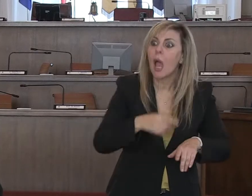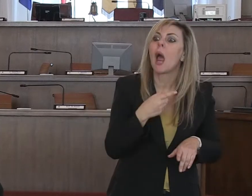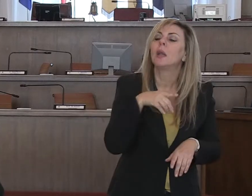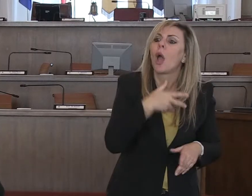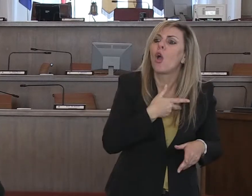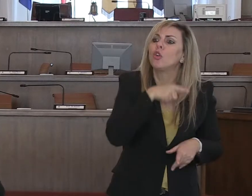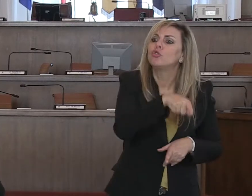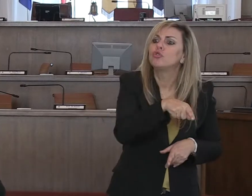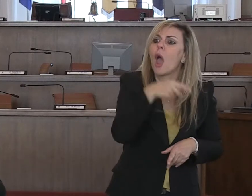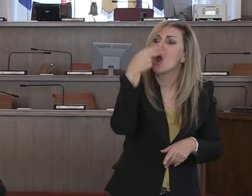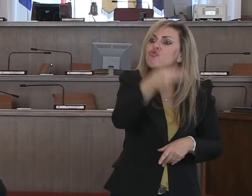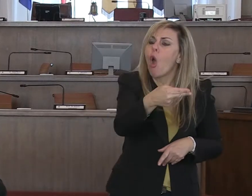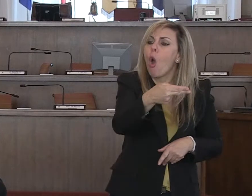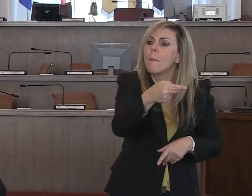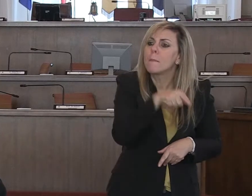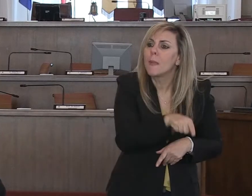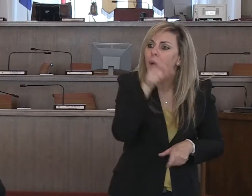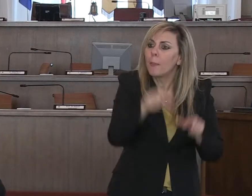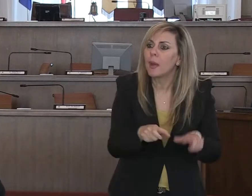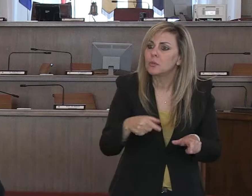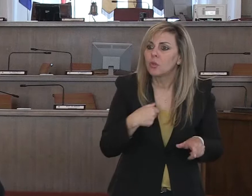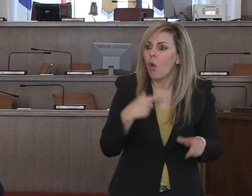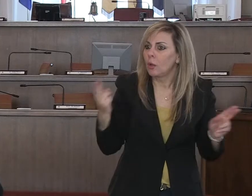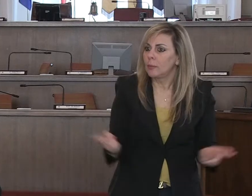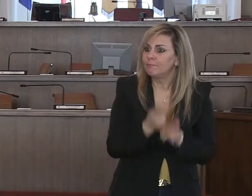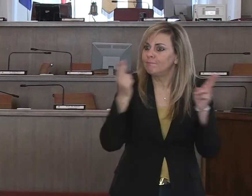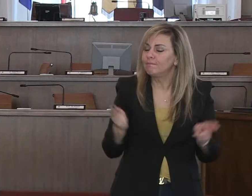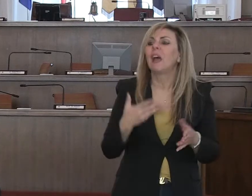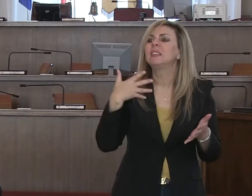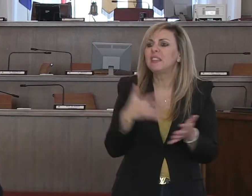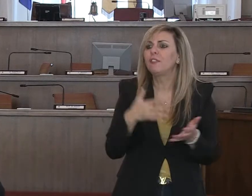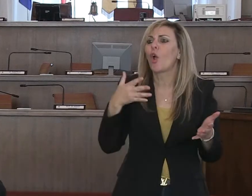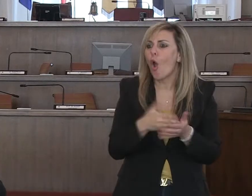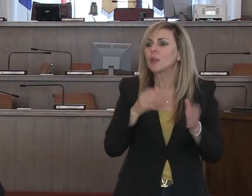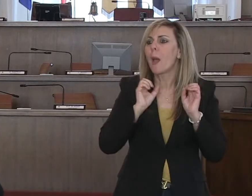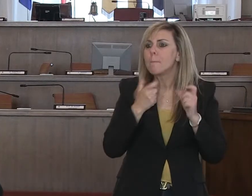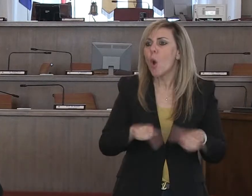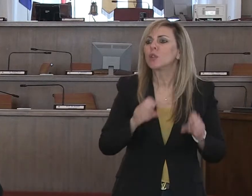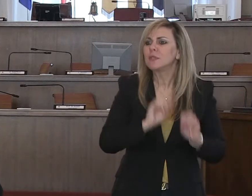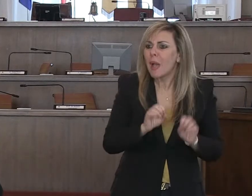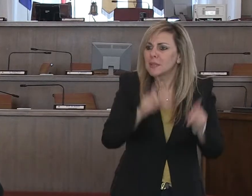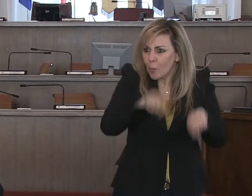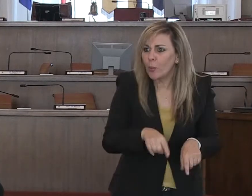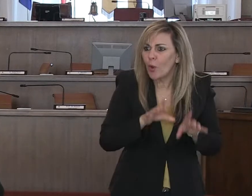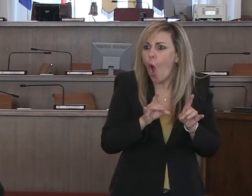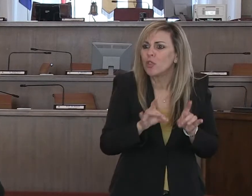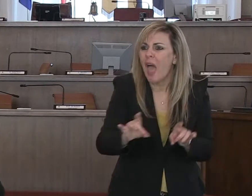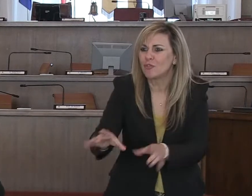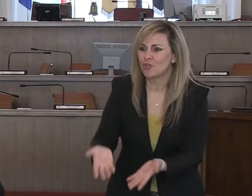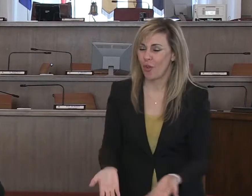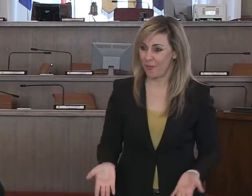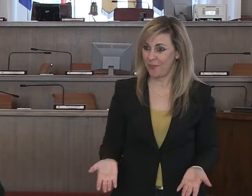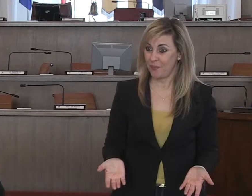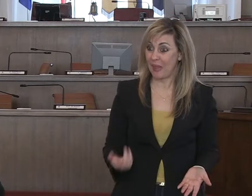venire fuori il nome. Quindi ci troviamo ad affrontare delle difficoltà anche oggettive da un punto di vista che